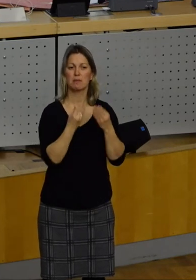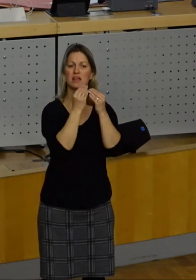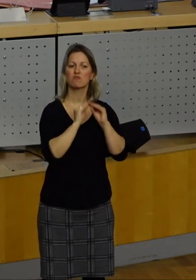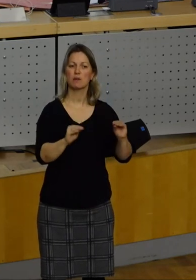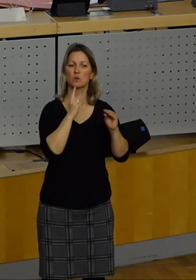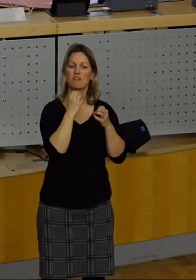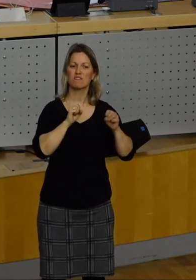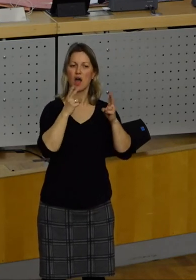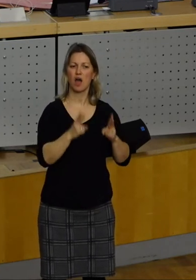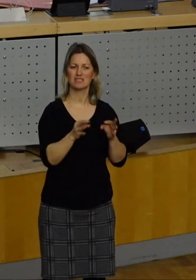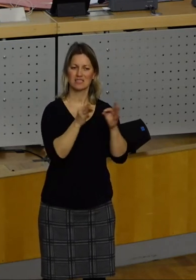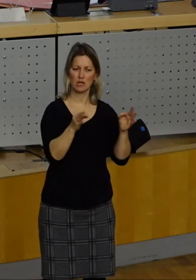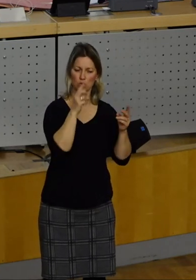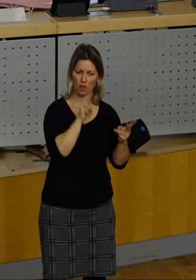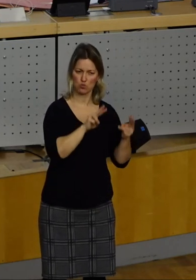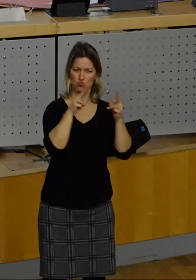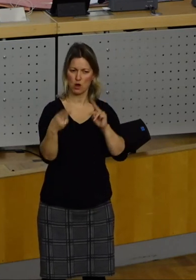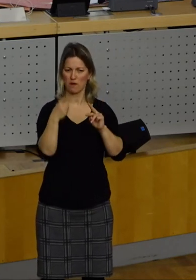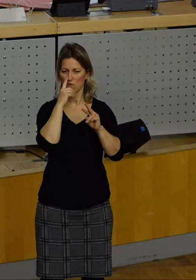Transparenzsatzung weiterentwickelt werden.